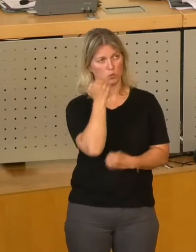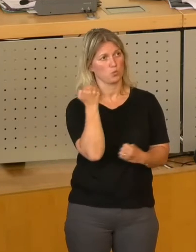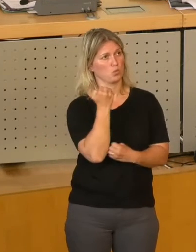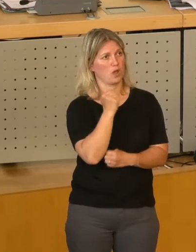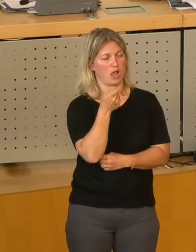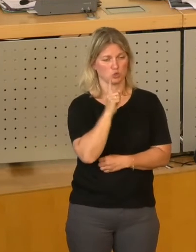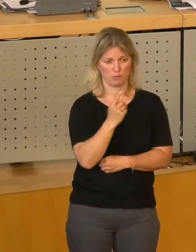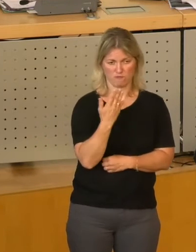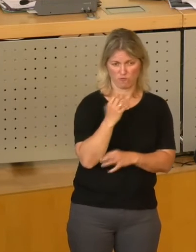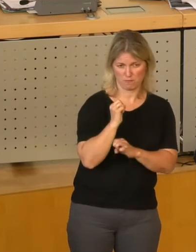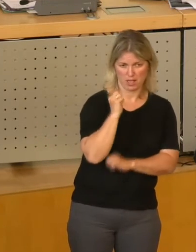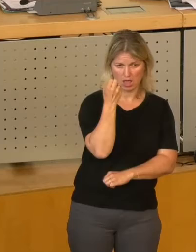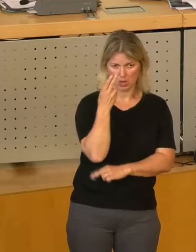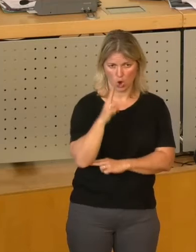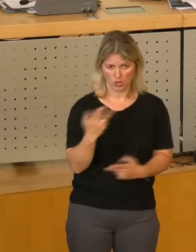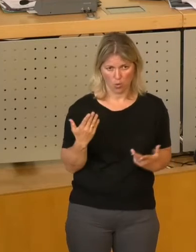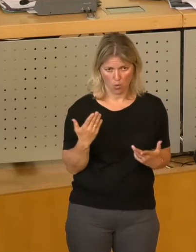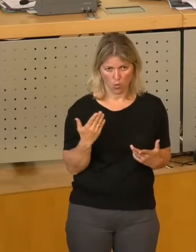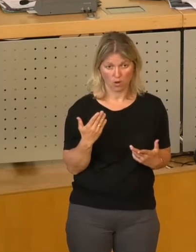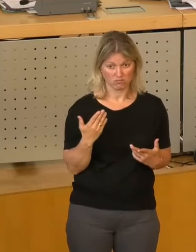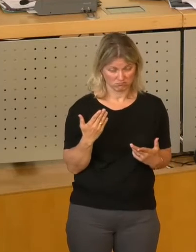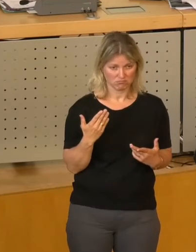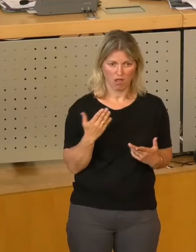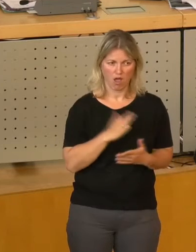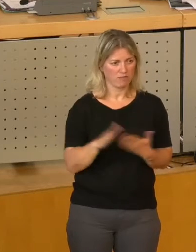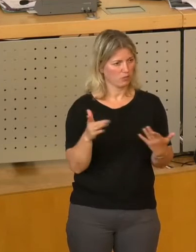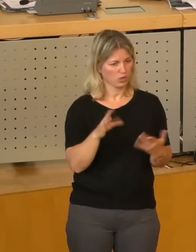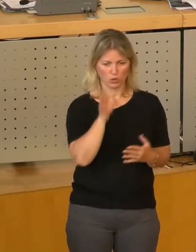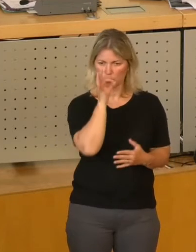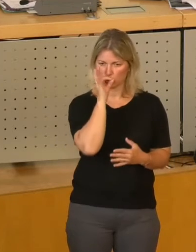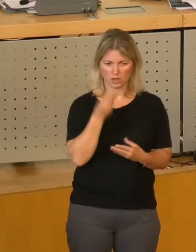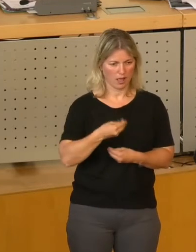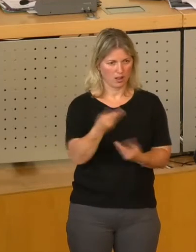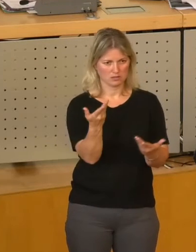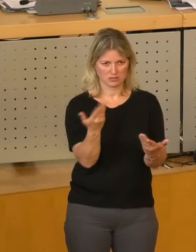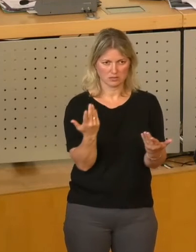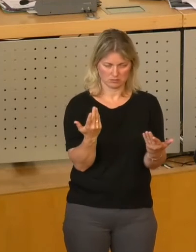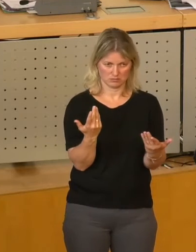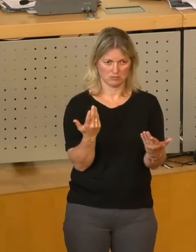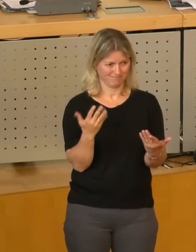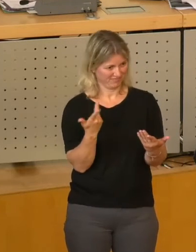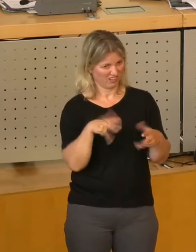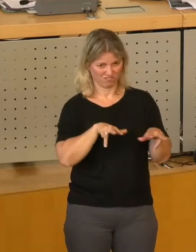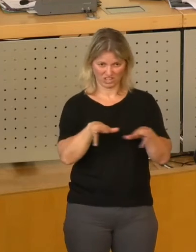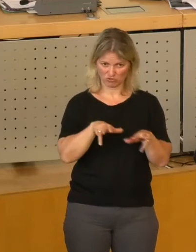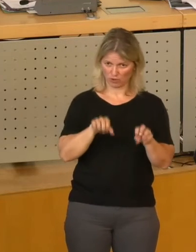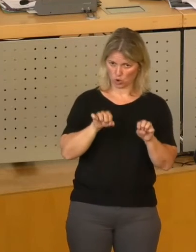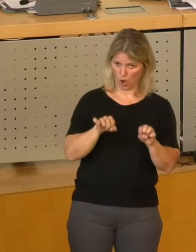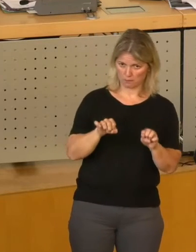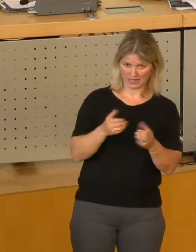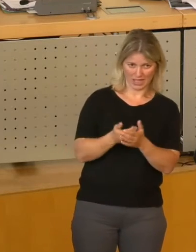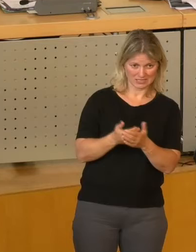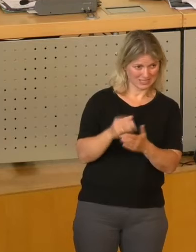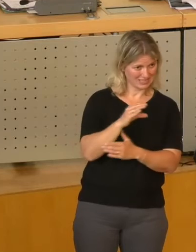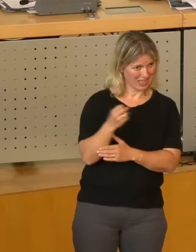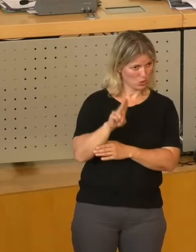,5 Milliarden Euro, die die Elbe heruntergeflossen sind. Und so sieht dann eben wirtschaftliche Kompetenz à la